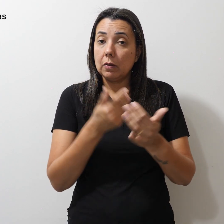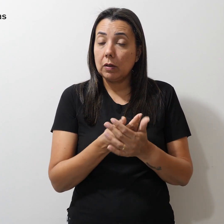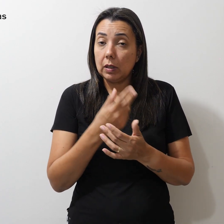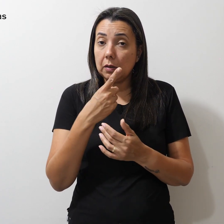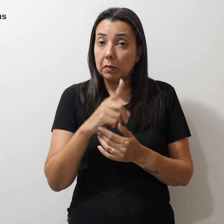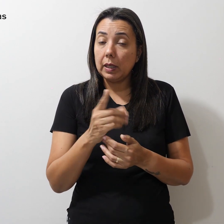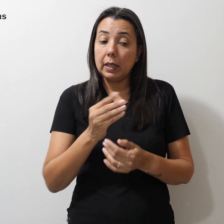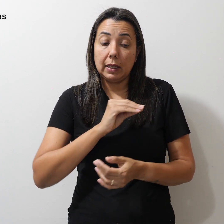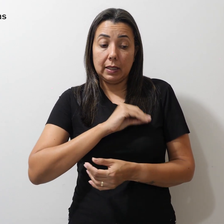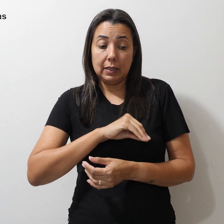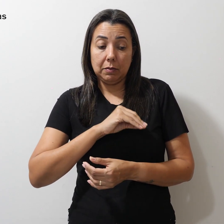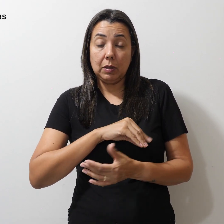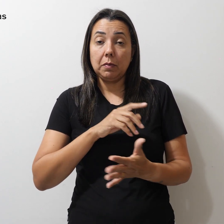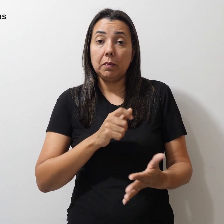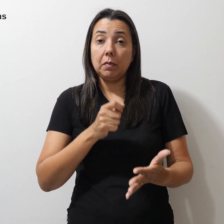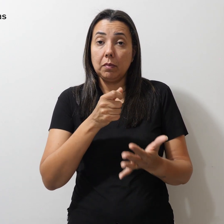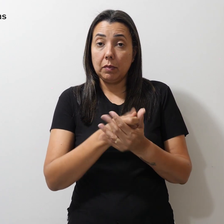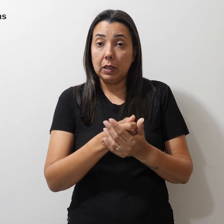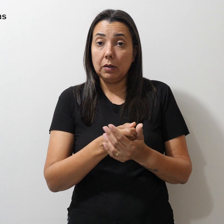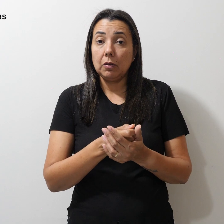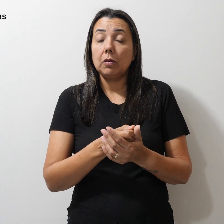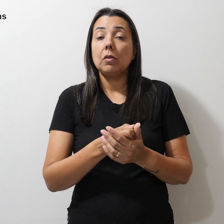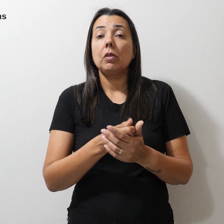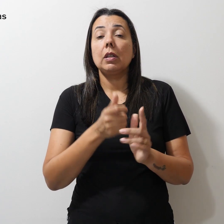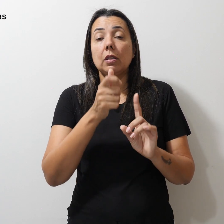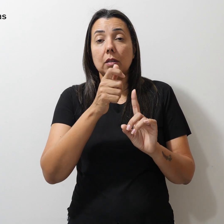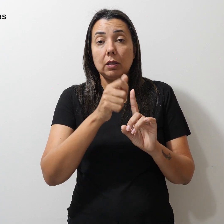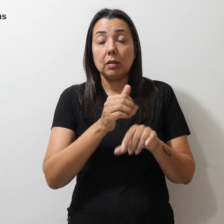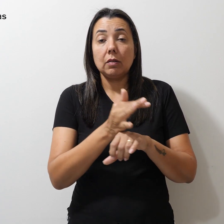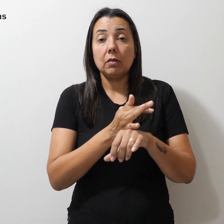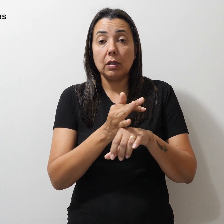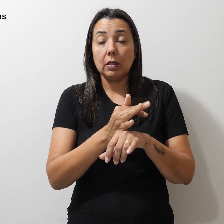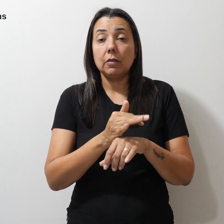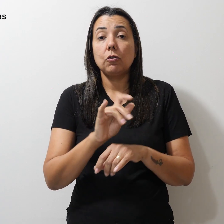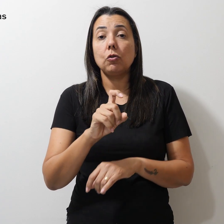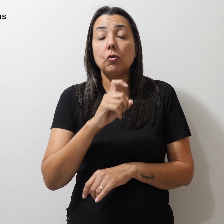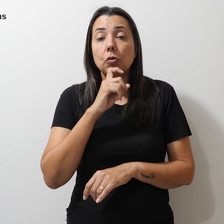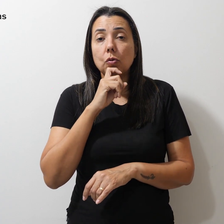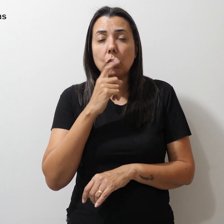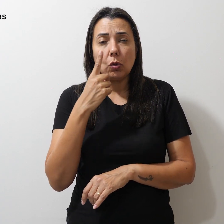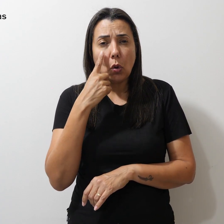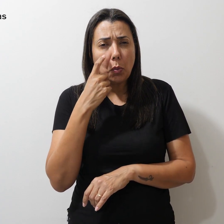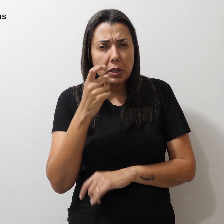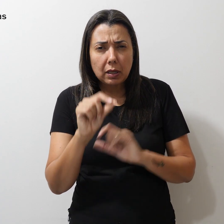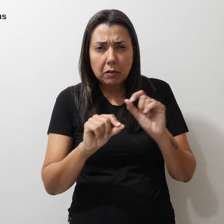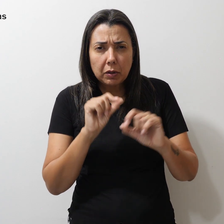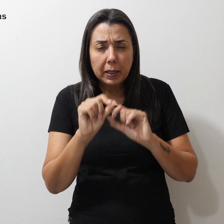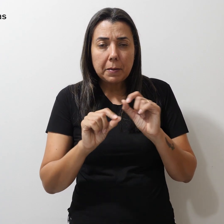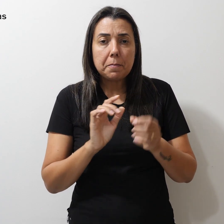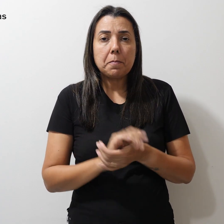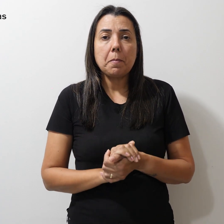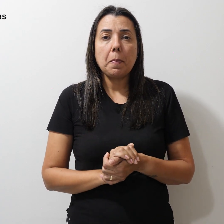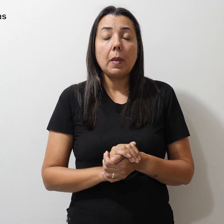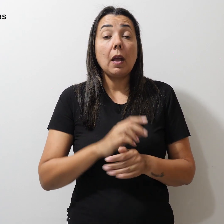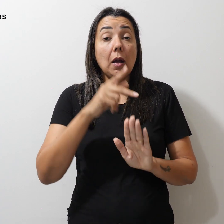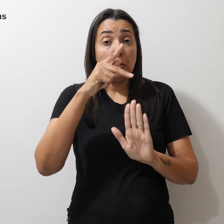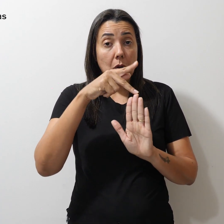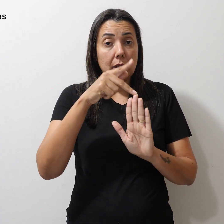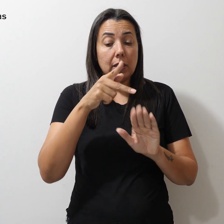receberem o pagamento do recesso de julho. O que se observa é que a portaria busca, de